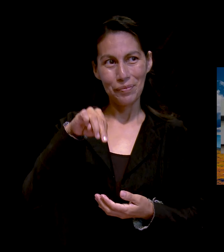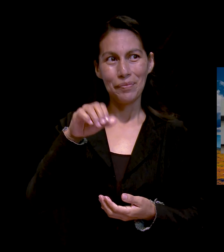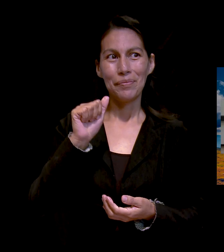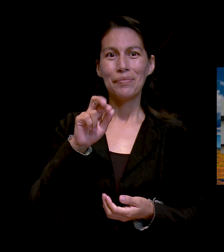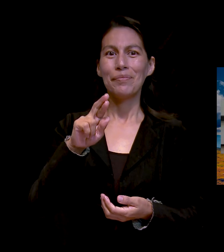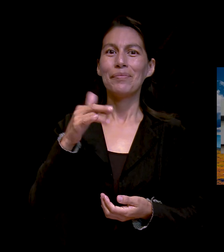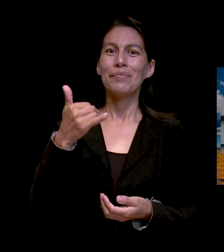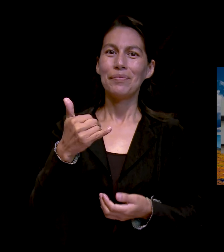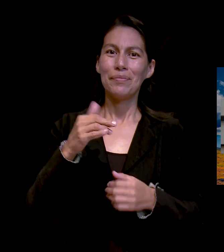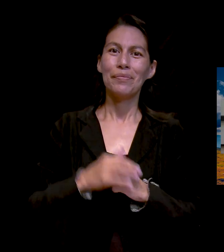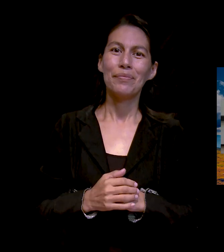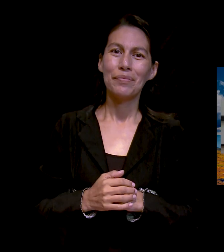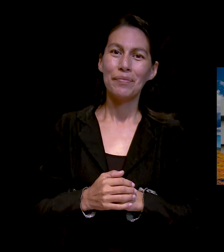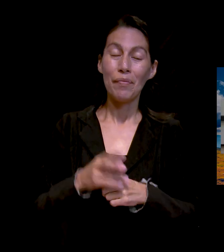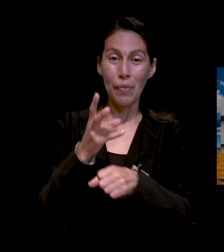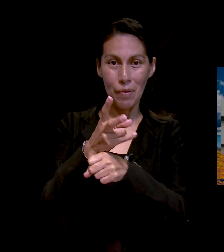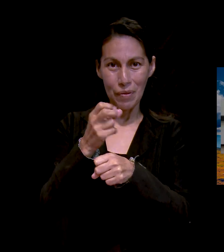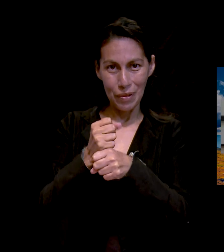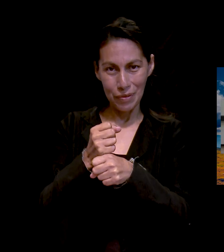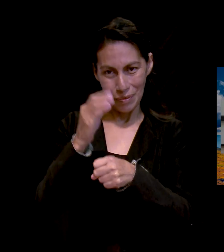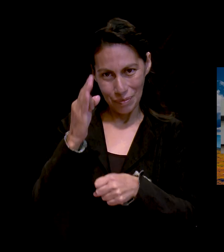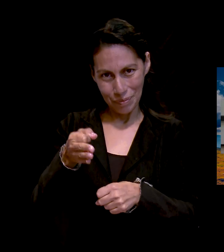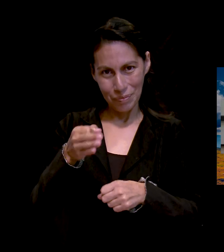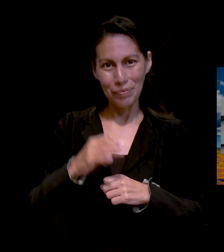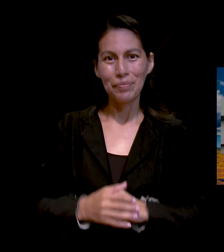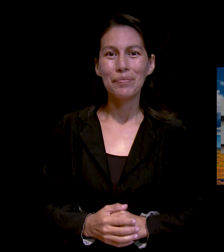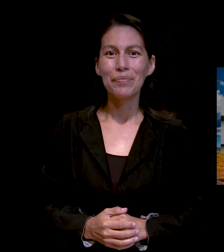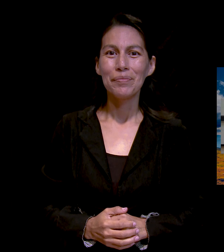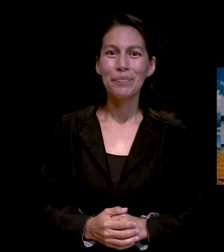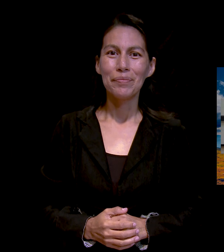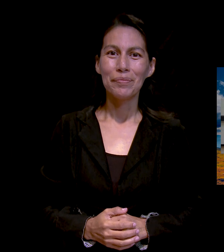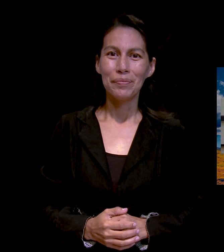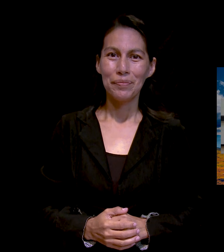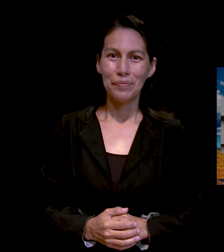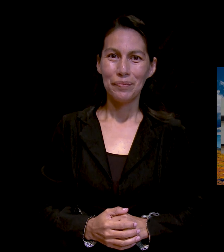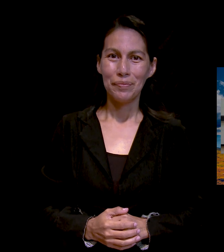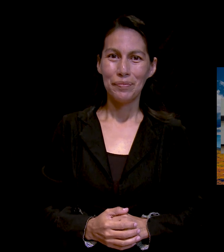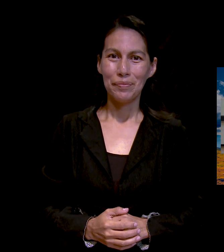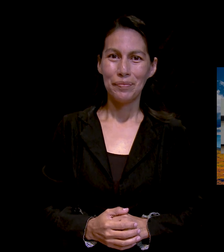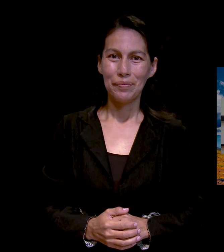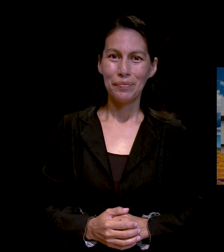Gracias, Mari, por aceptar la invitación.